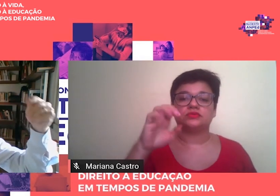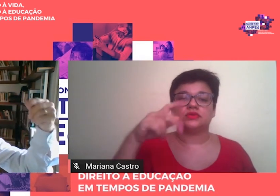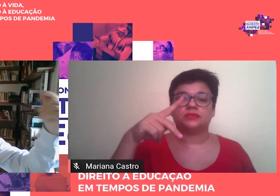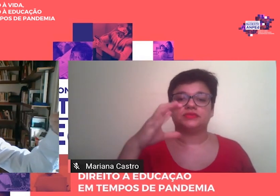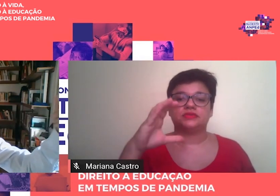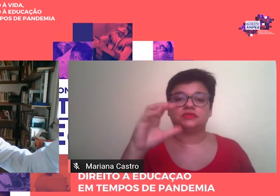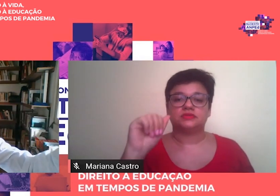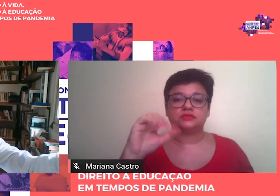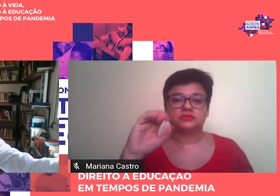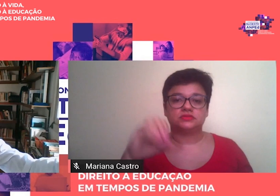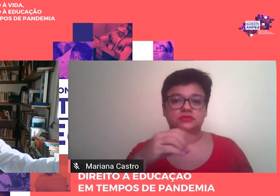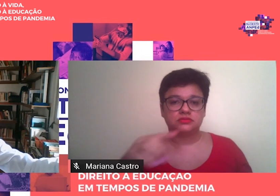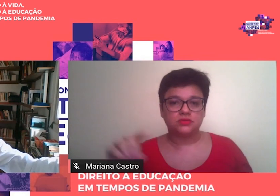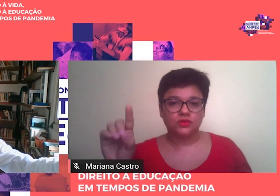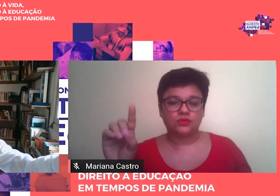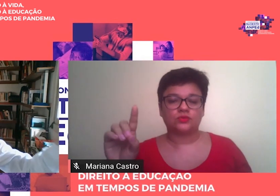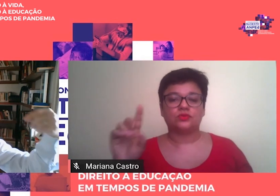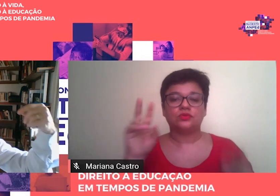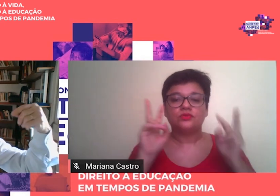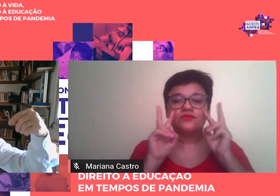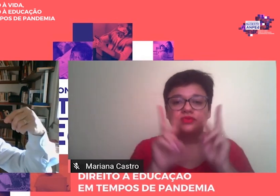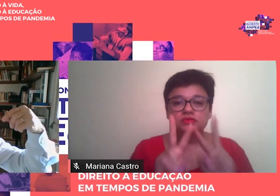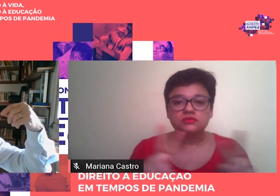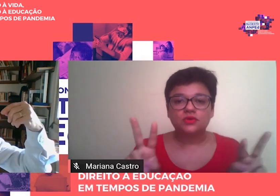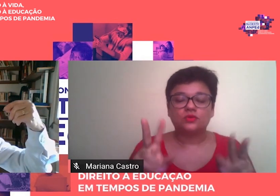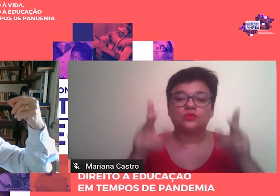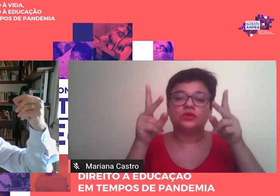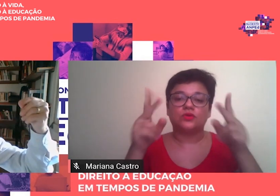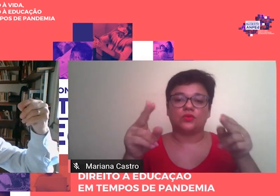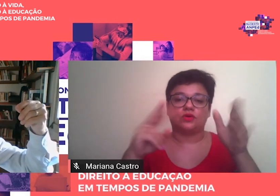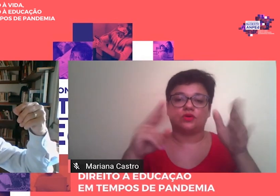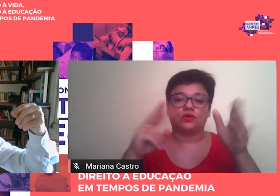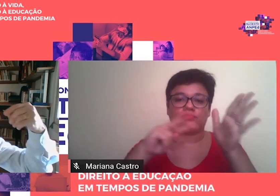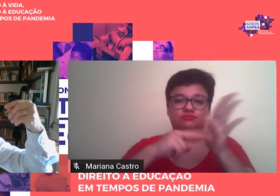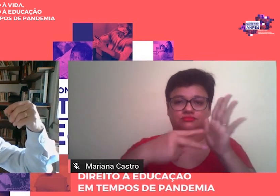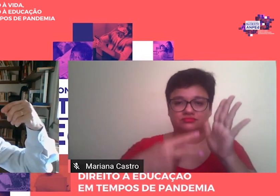concepção tradicional de filosofia da educação, concepção